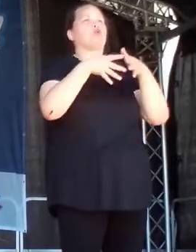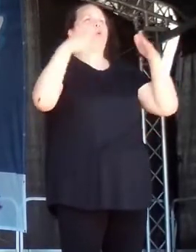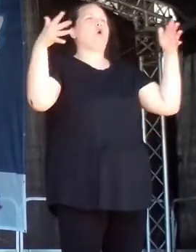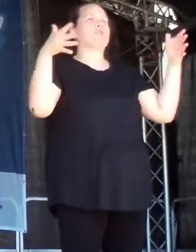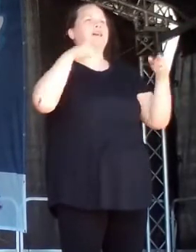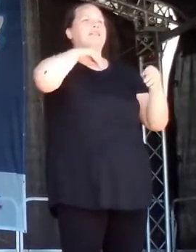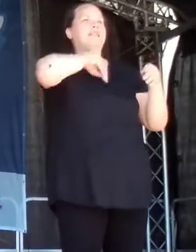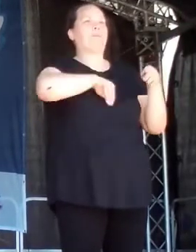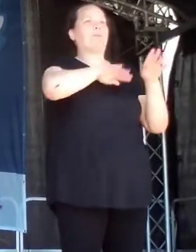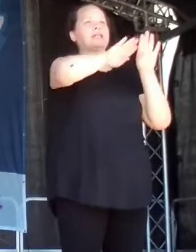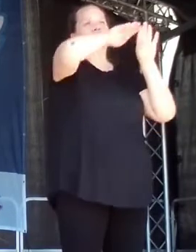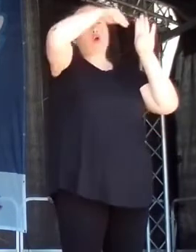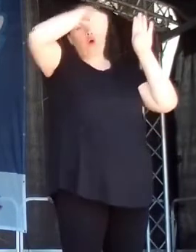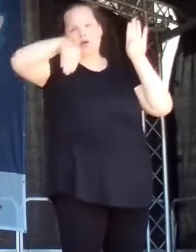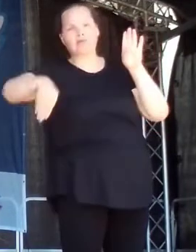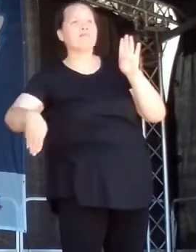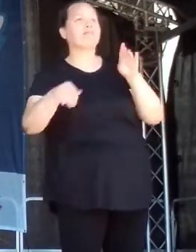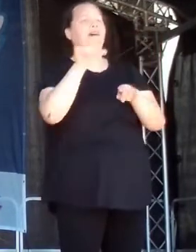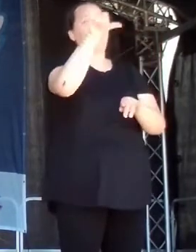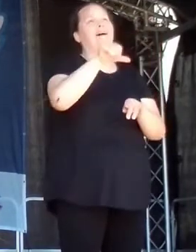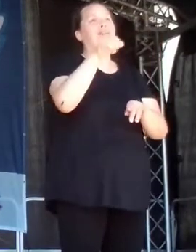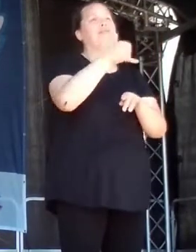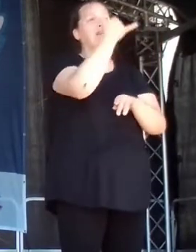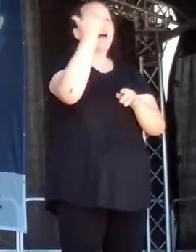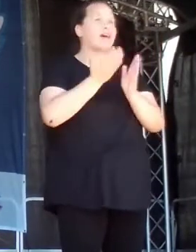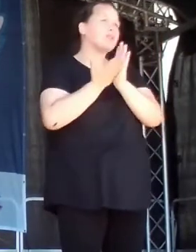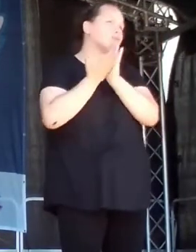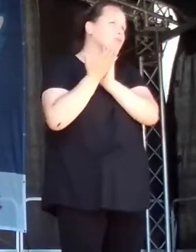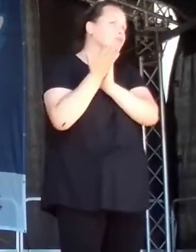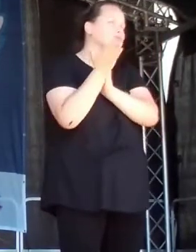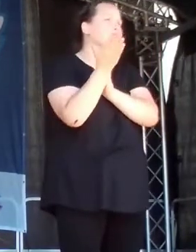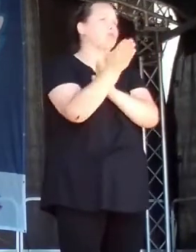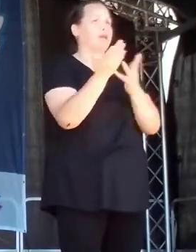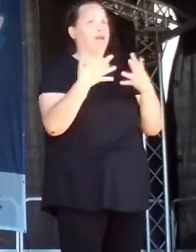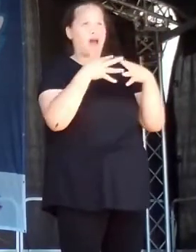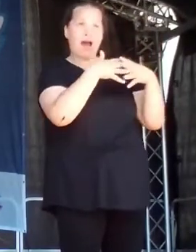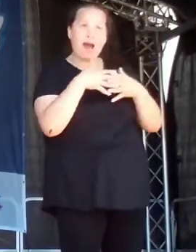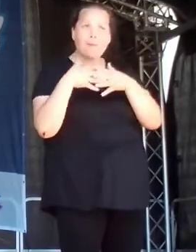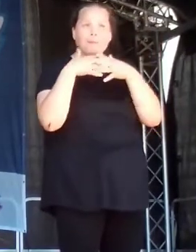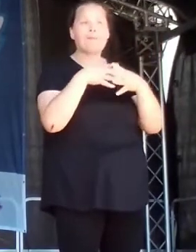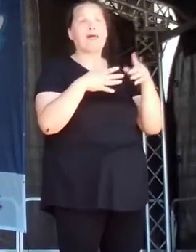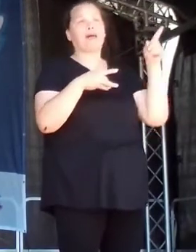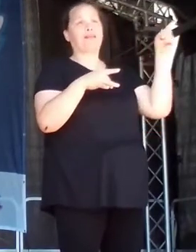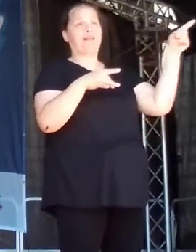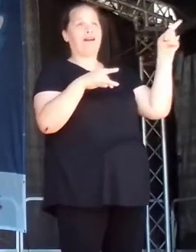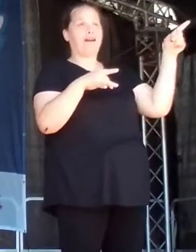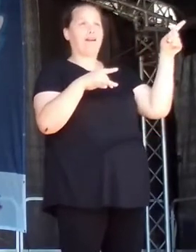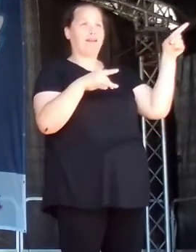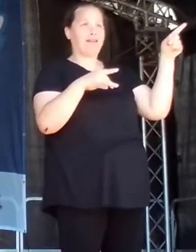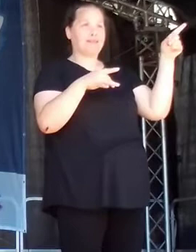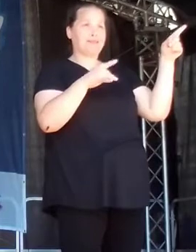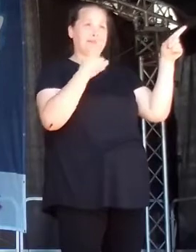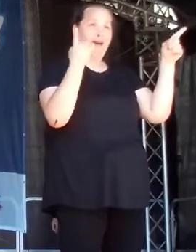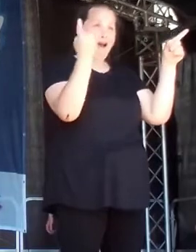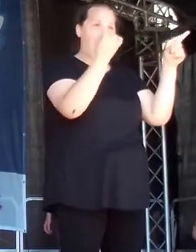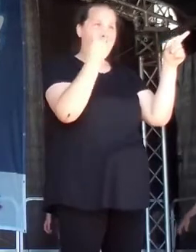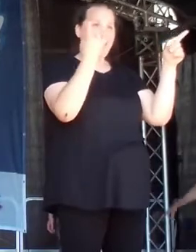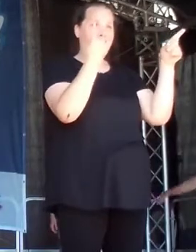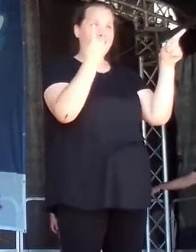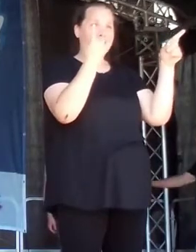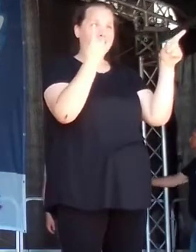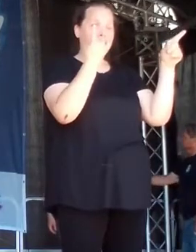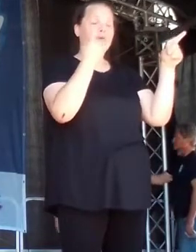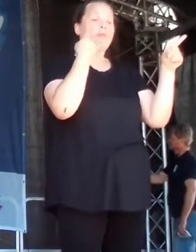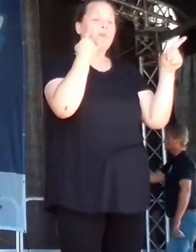1939, hat elf Jahre lang gedauert. Die USA kamen nicht von alleine friedlich aus dieser Depression, die hatten immer